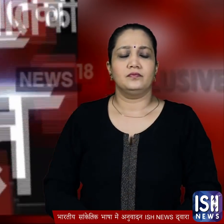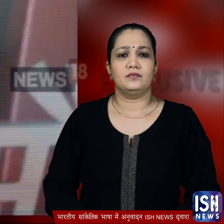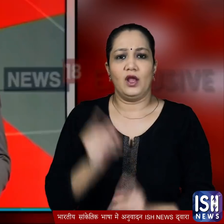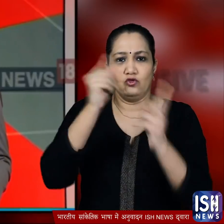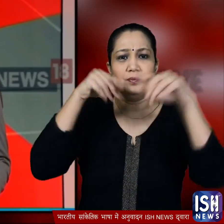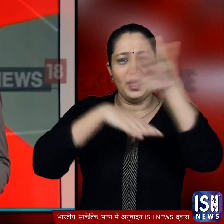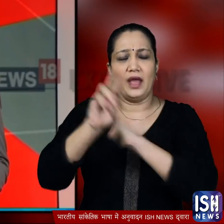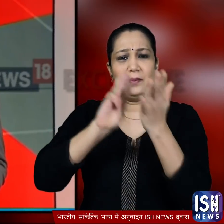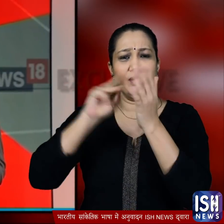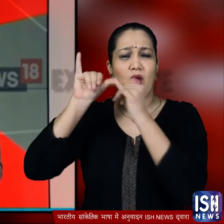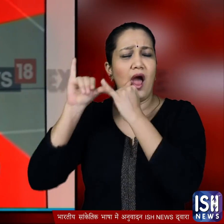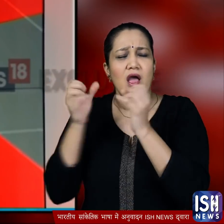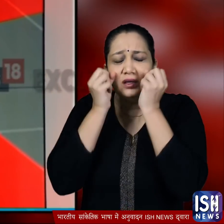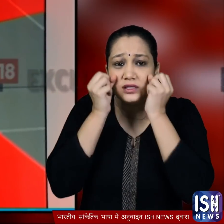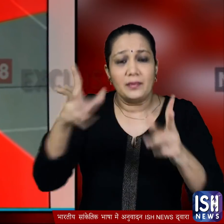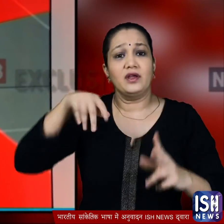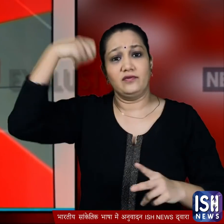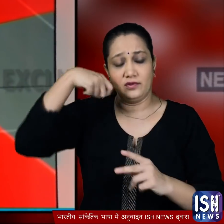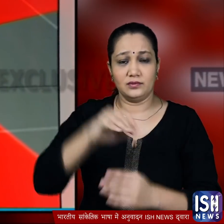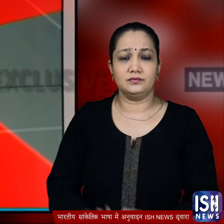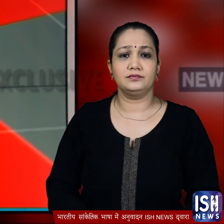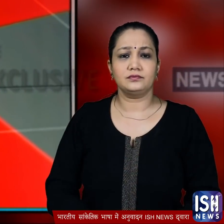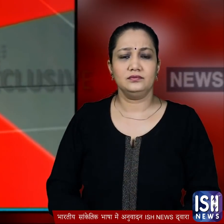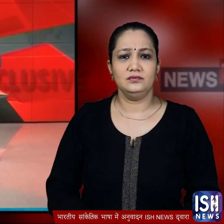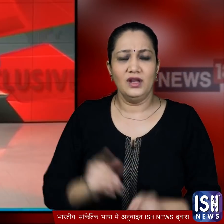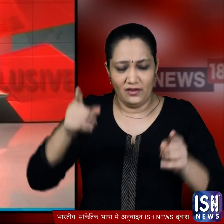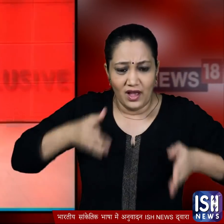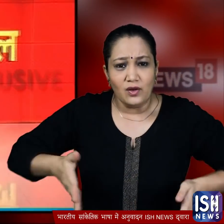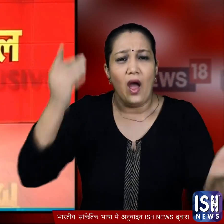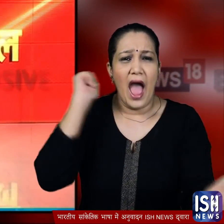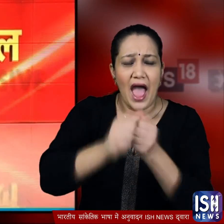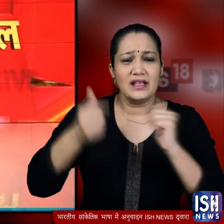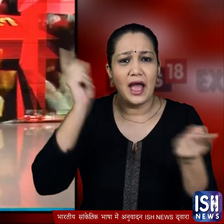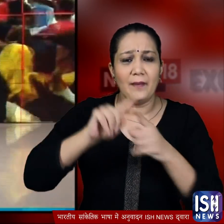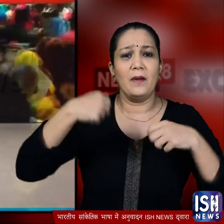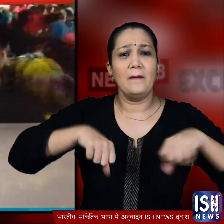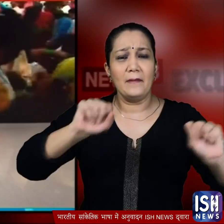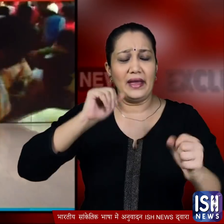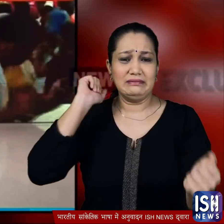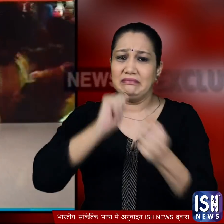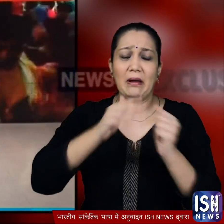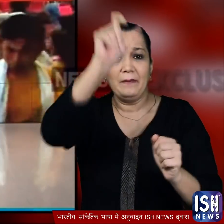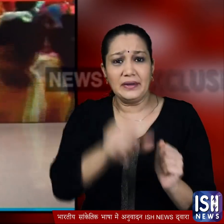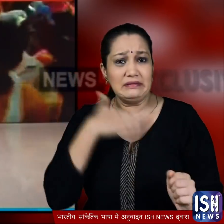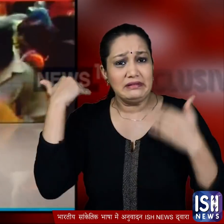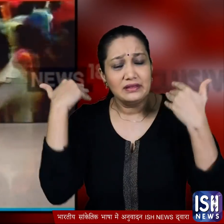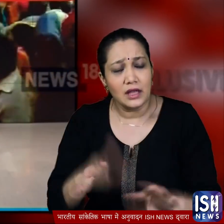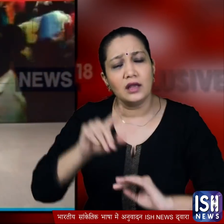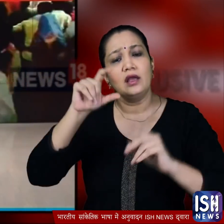उत्रप्रदेश के मतुरा से हैरान करने वाली तस्वीरे सामने आई वहां एक सड़क हाथसे में मोटरसाइकल सवार की मौत पर लोगों ने दिल्ली आगरा